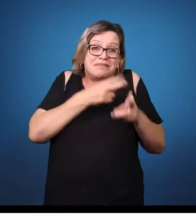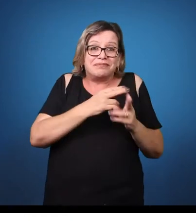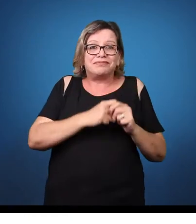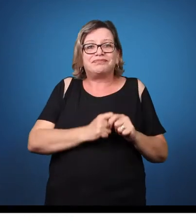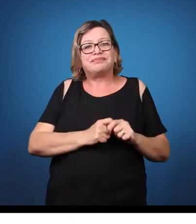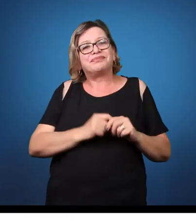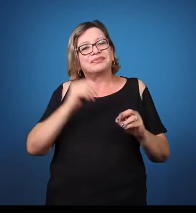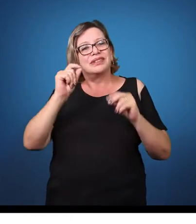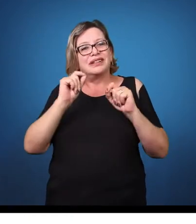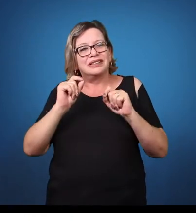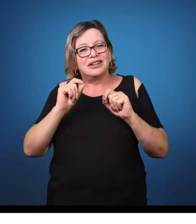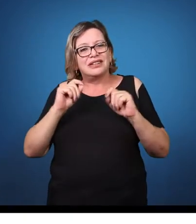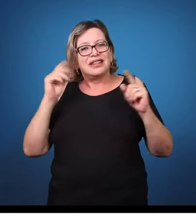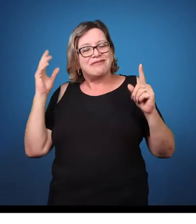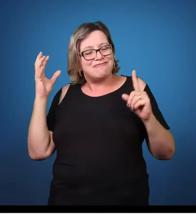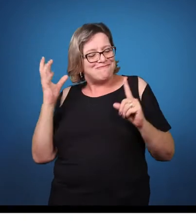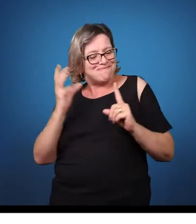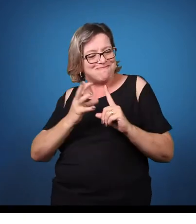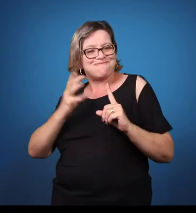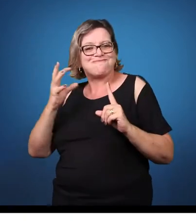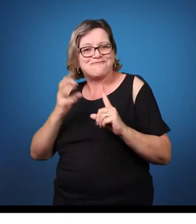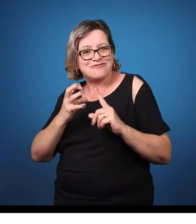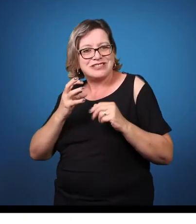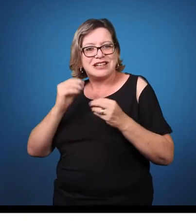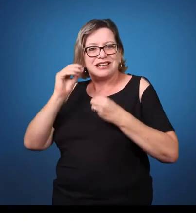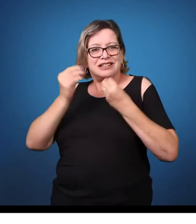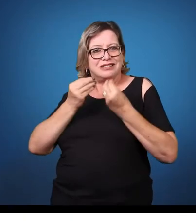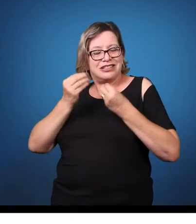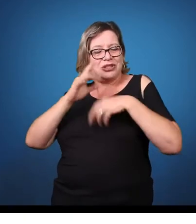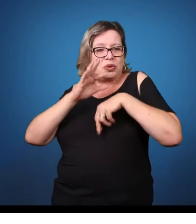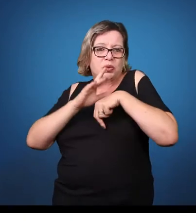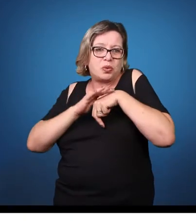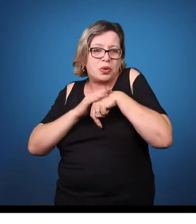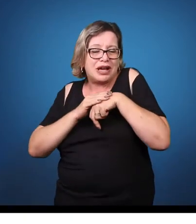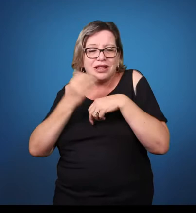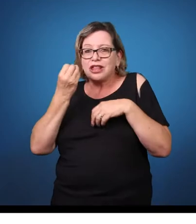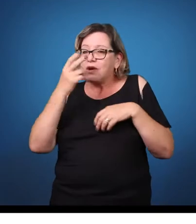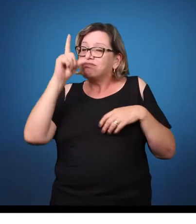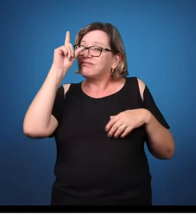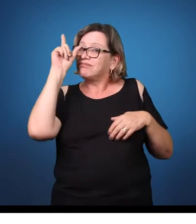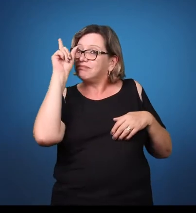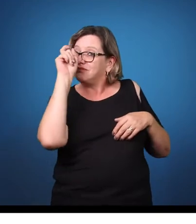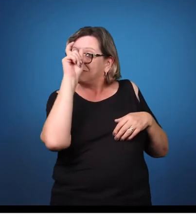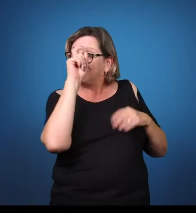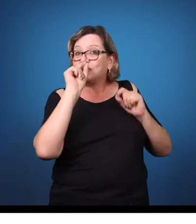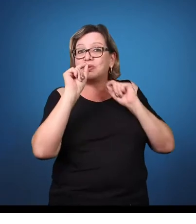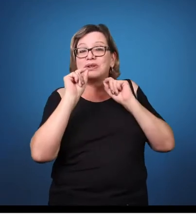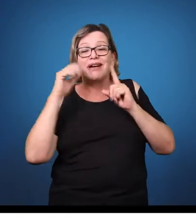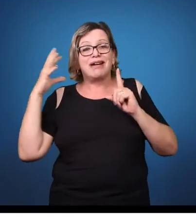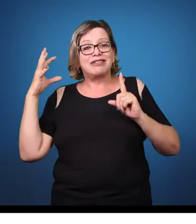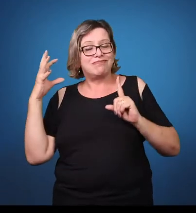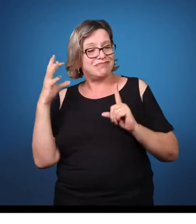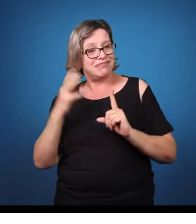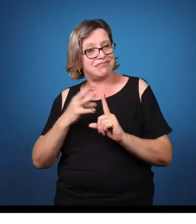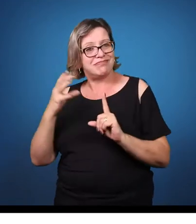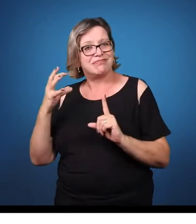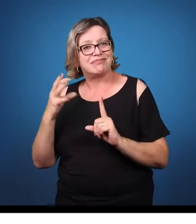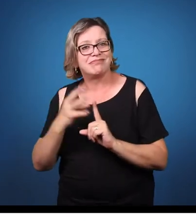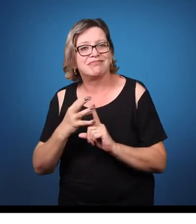conjunto da vida dessa pessoa. Quer seja na questão social, quer seja na questão de aprendizagem,